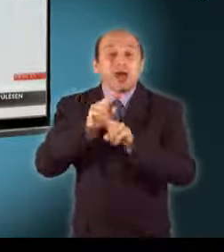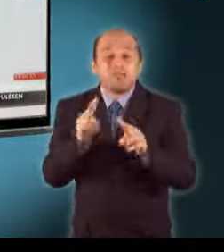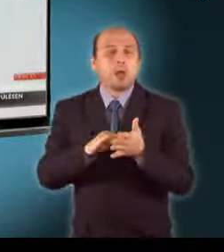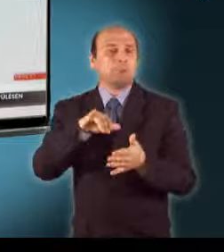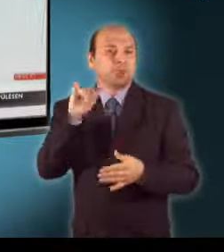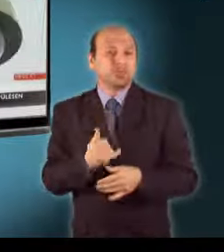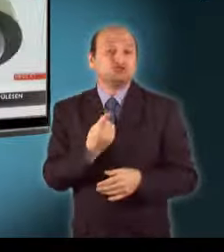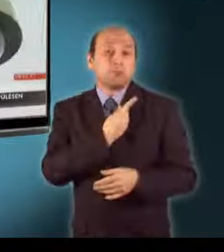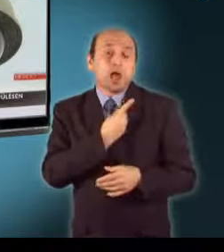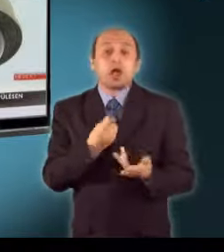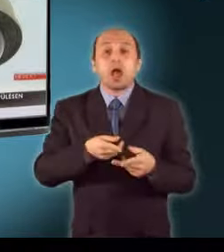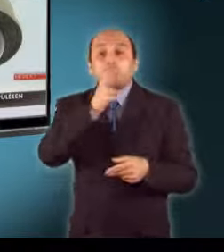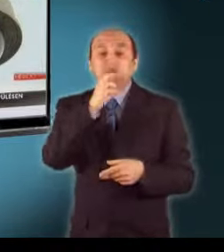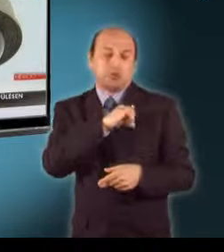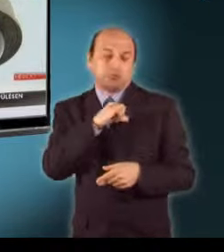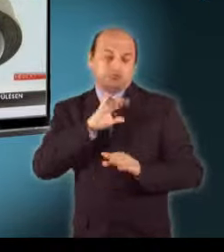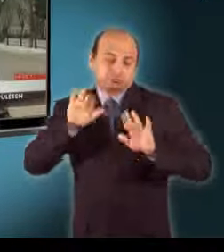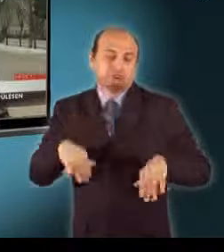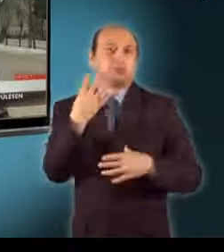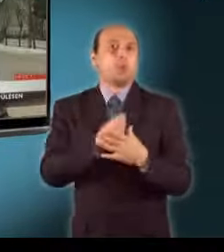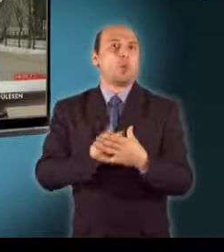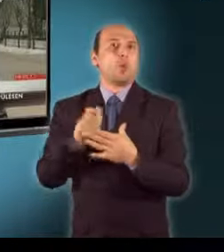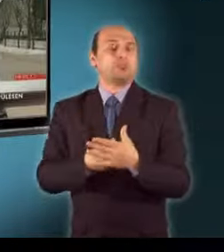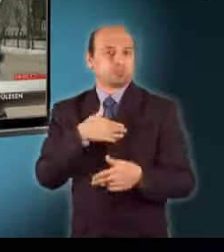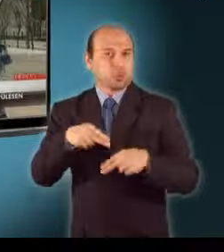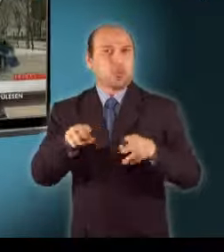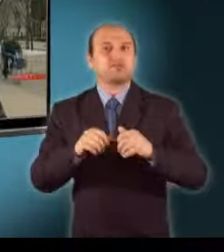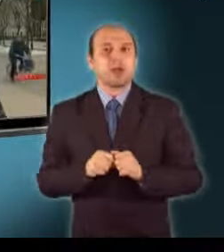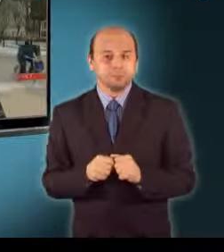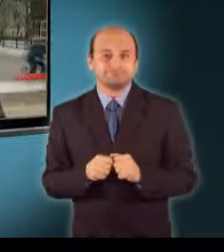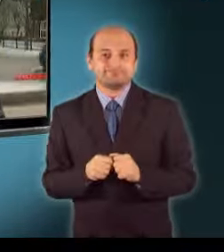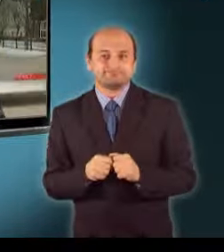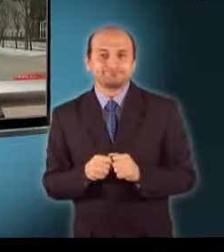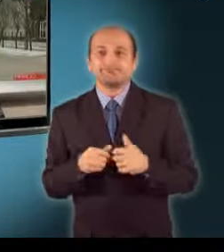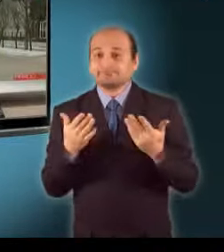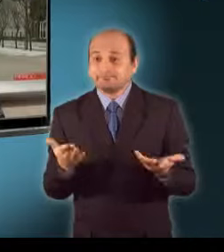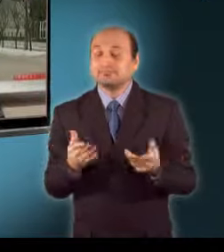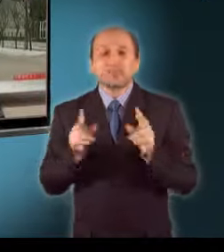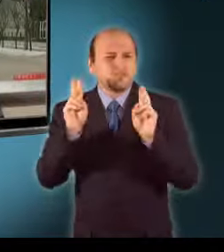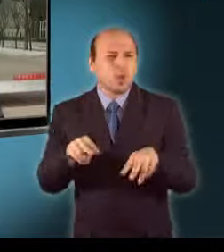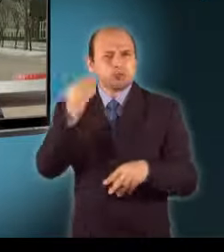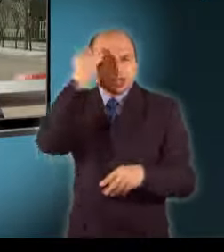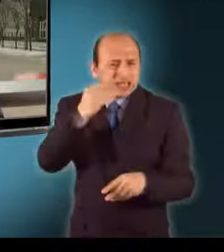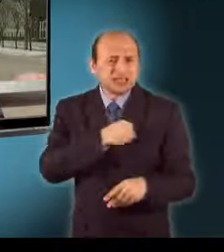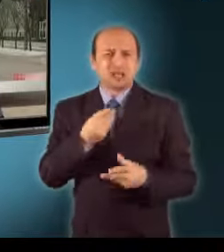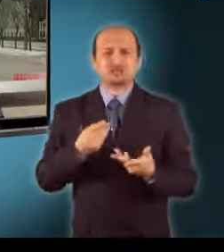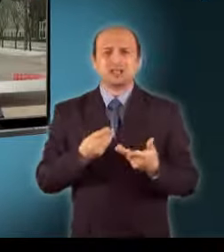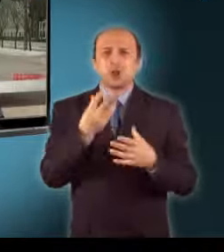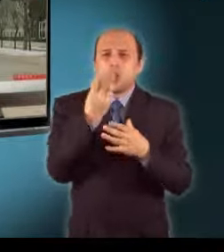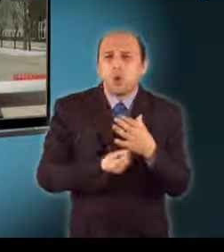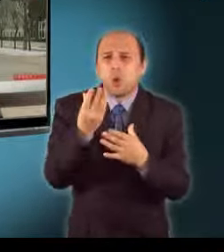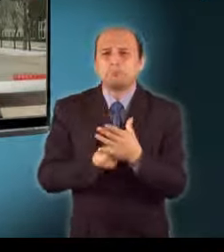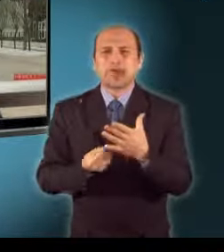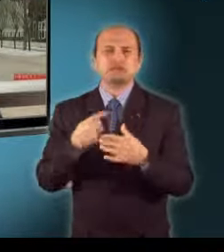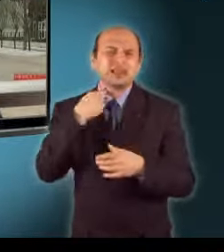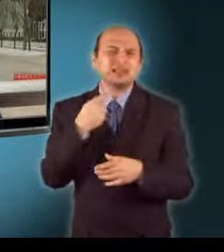fosztogatástól, hogy bekamerázták az utcákat. Sorozatos panaszok érkednek tyúkolpásokról, falopásokról, disznólopásokról